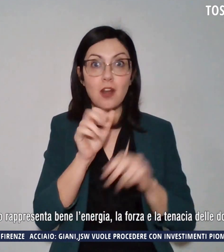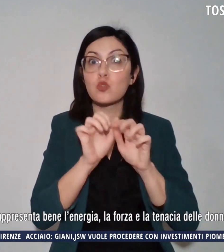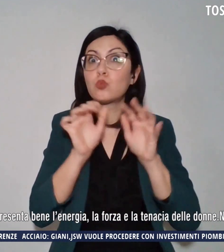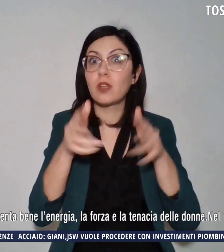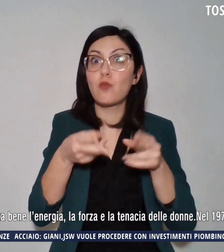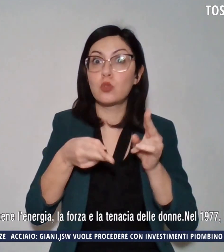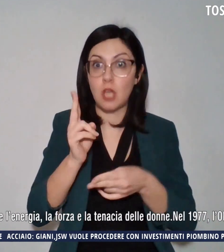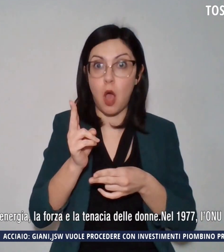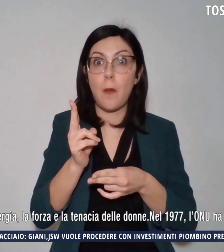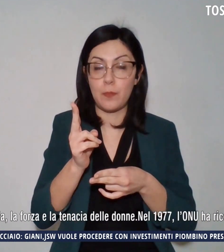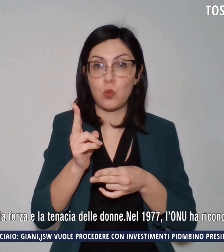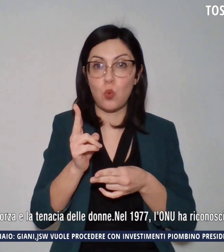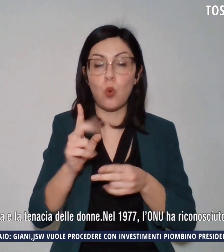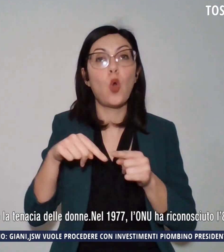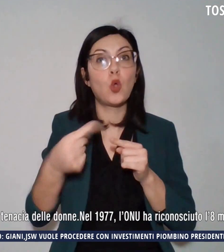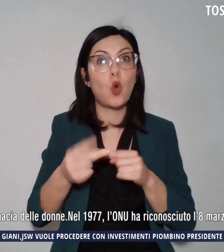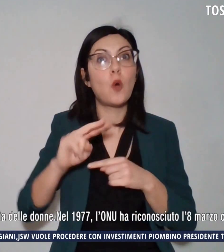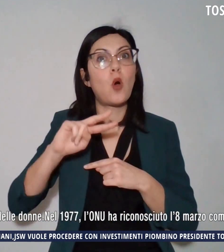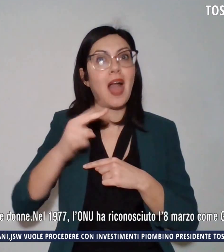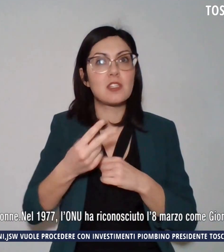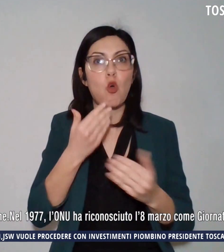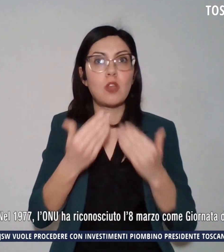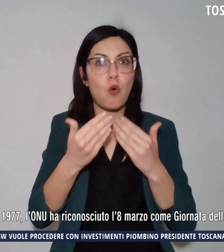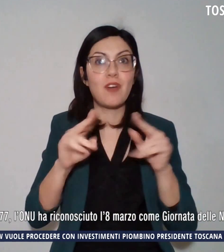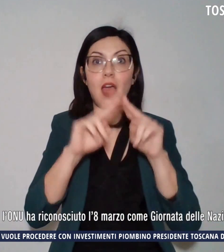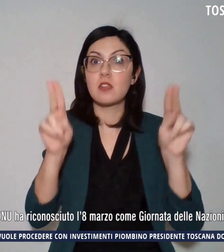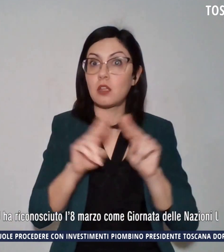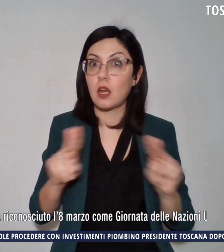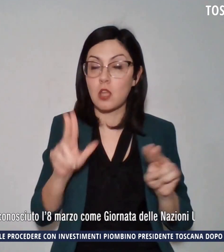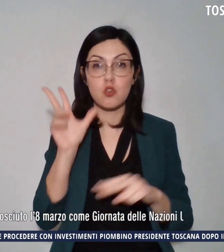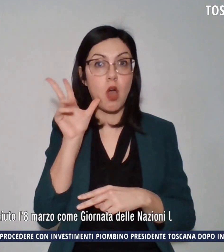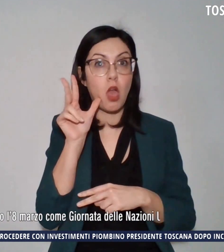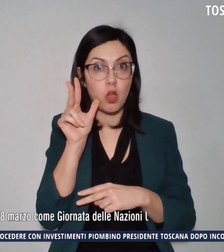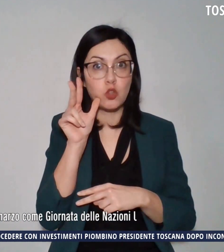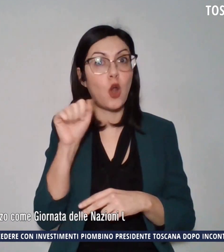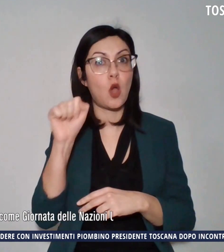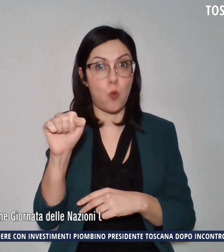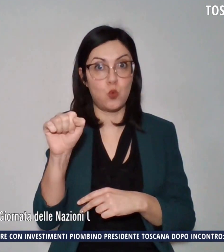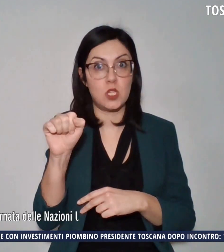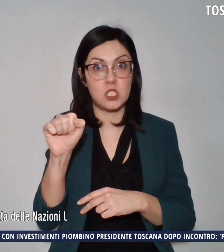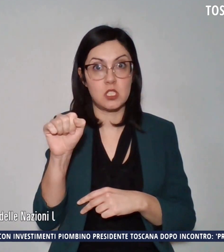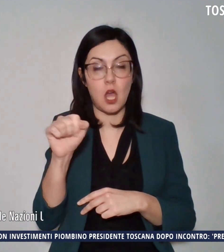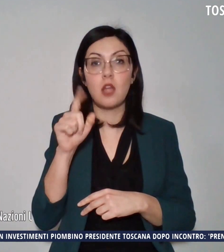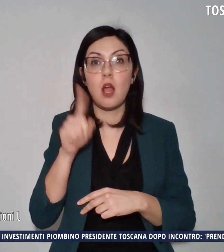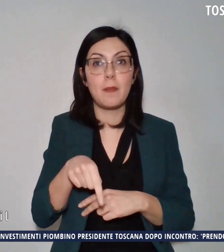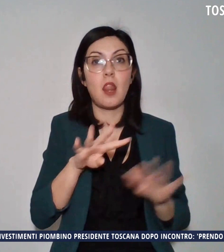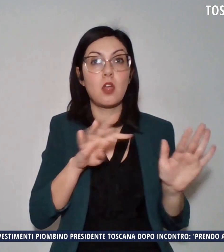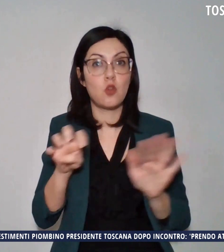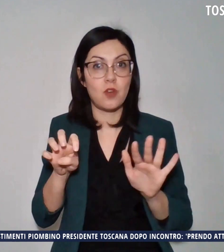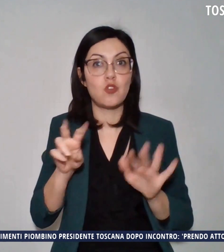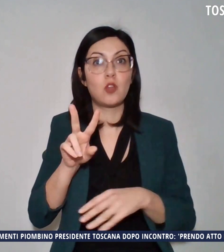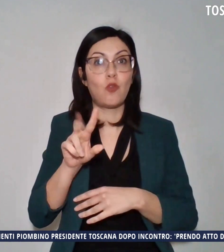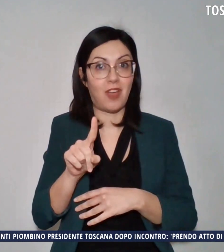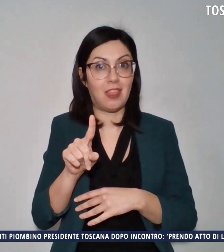seconda conferenza internazionale delle donne comuniste. Nel 1921 a